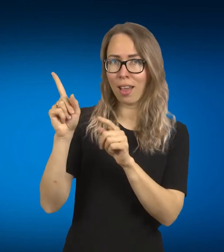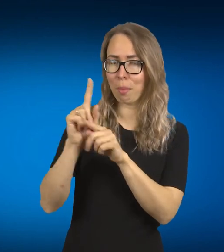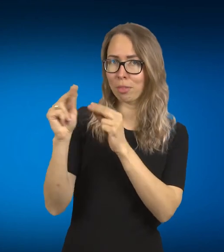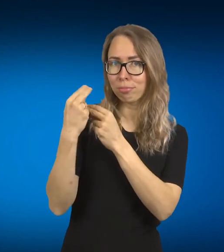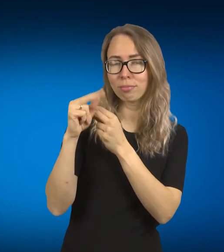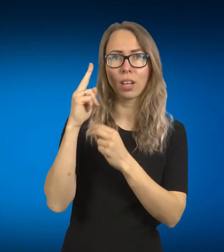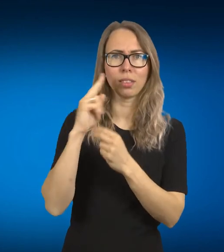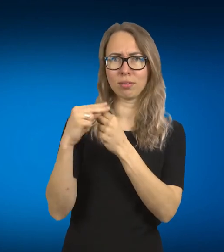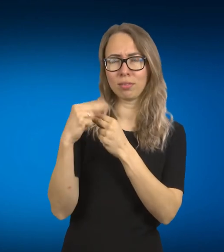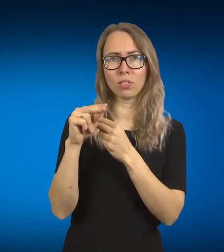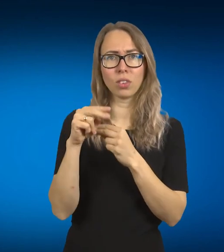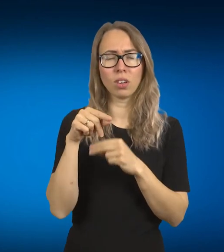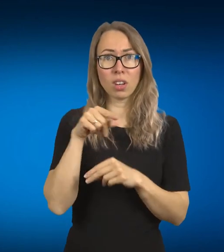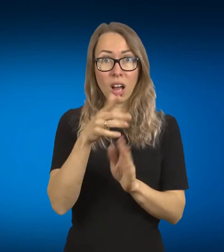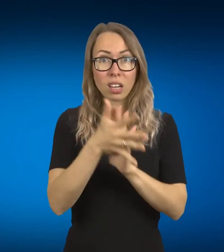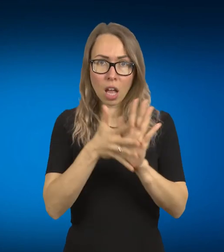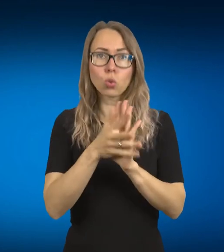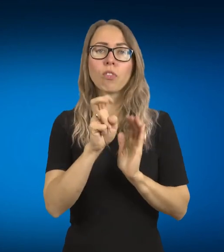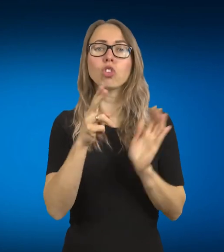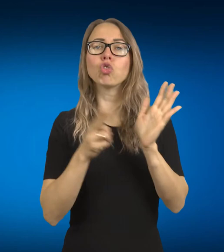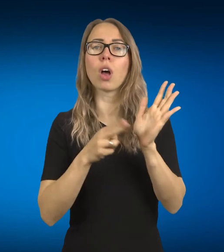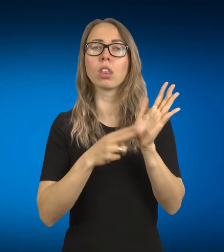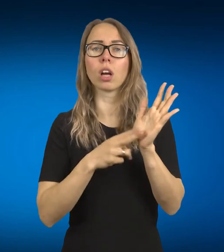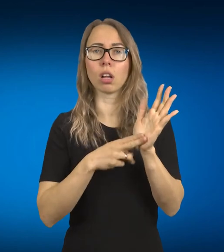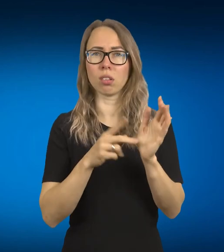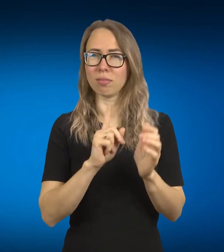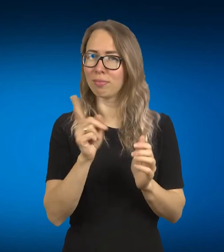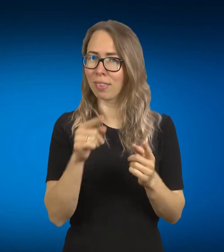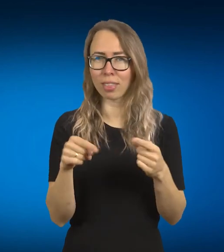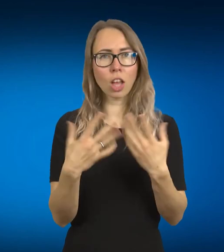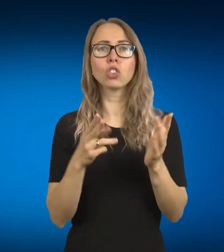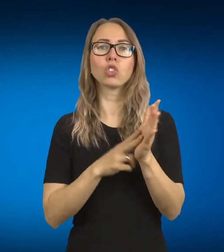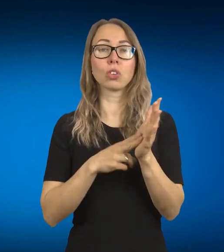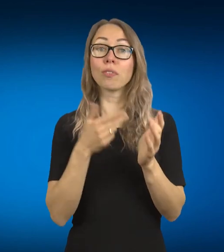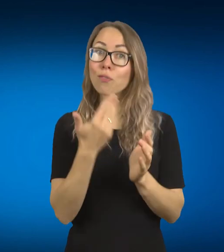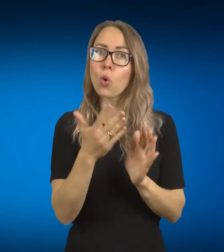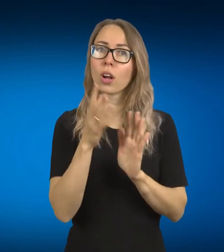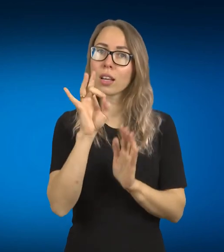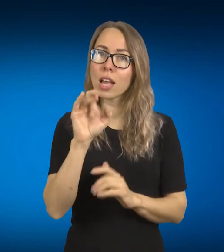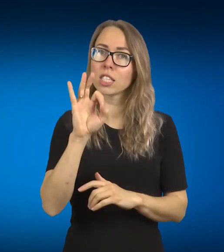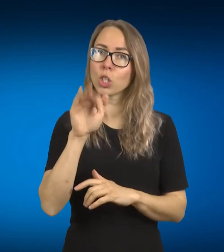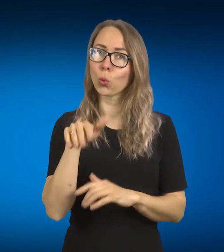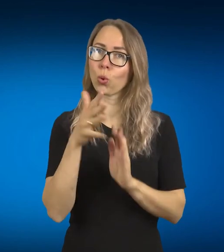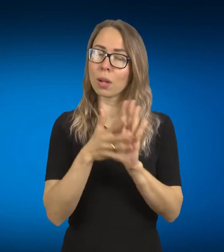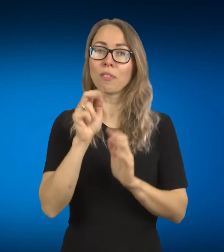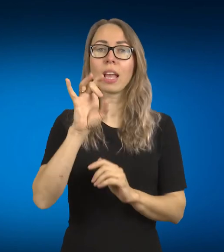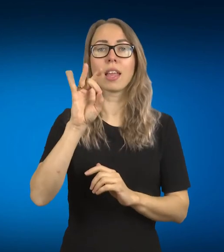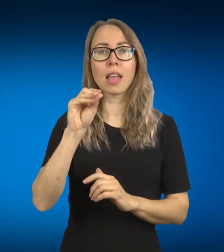jautriai reaguoja. Tai gestais, vadinkim, ne ženklais. Bet aš turiu omeny, kad sutartinių tokių,